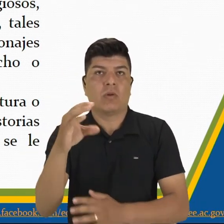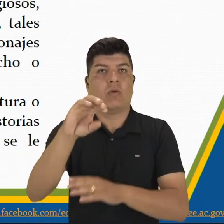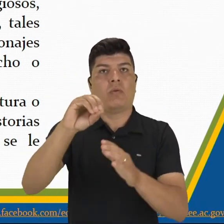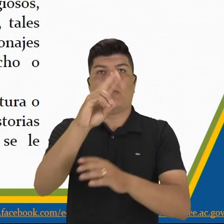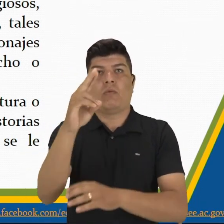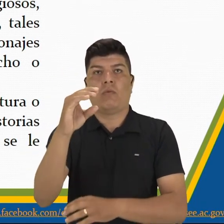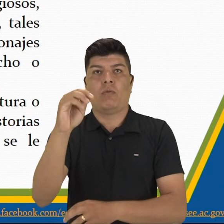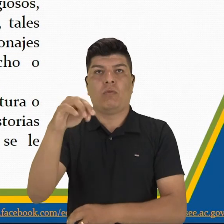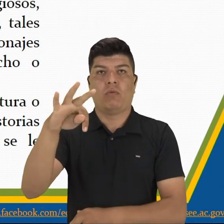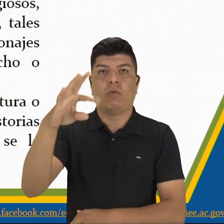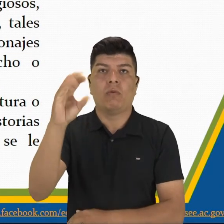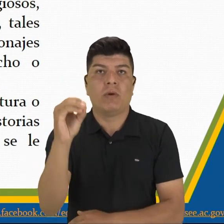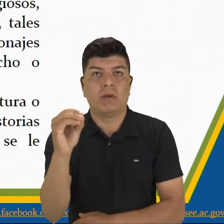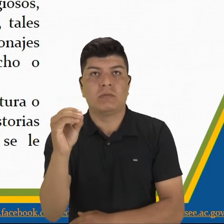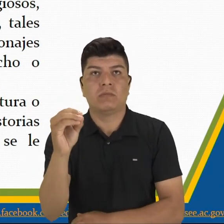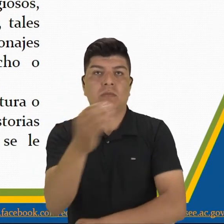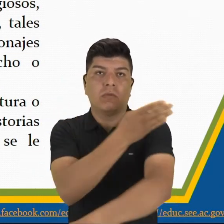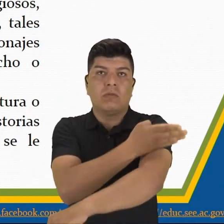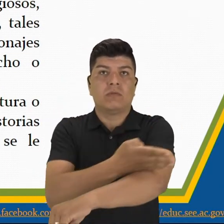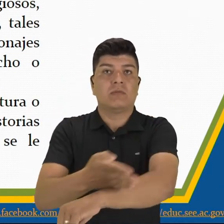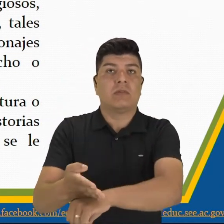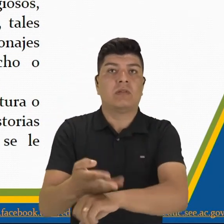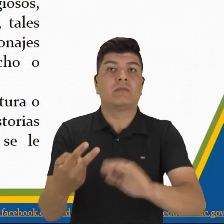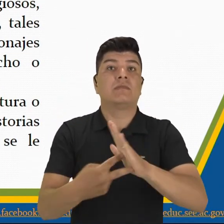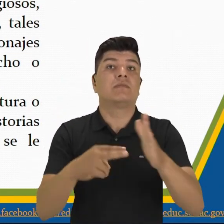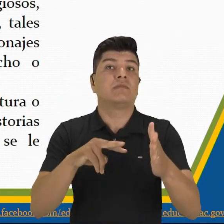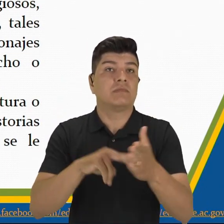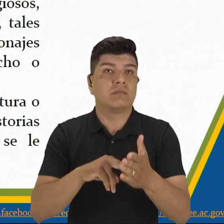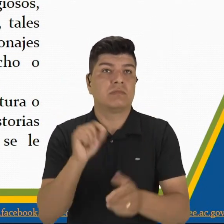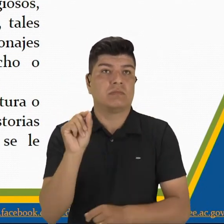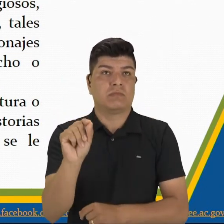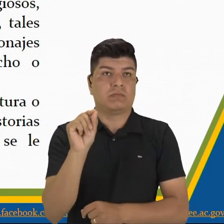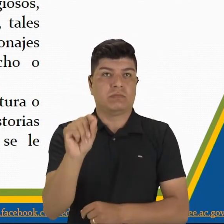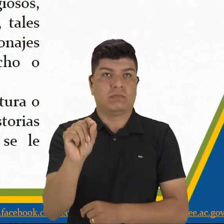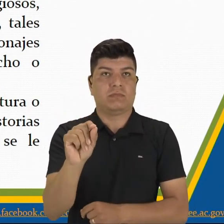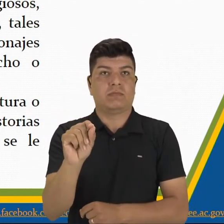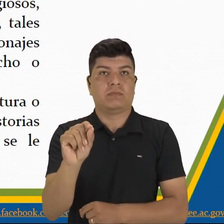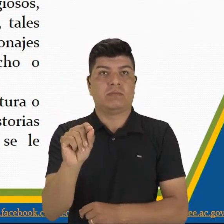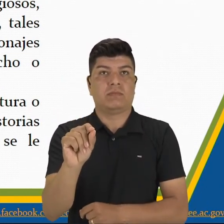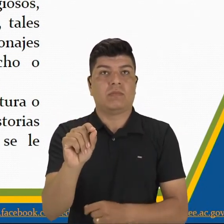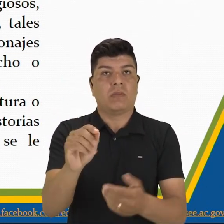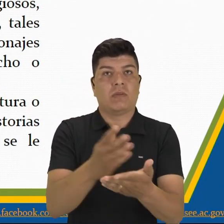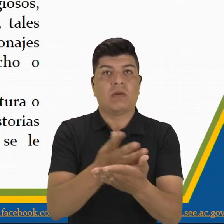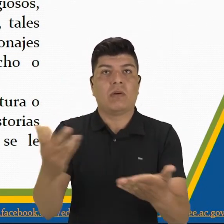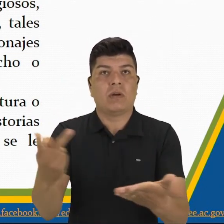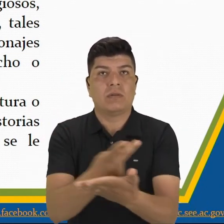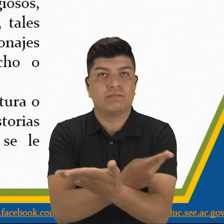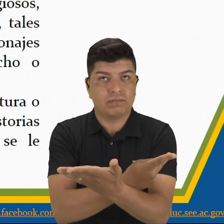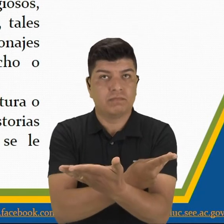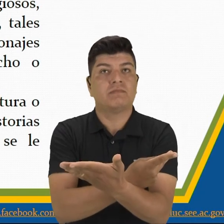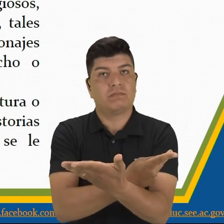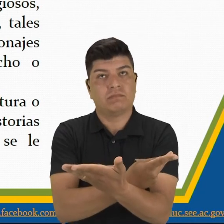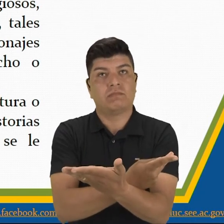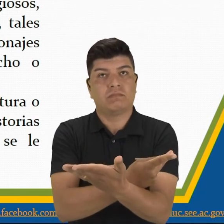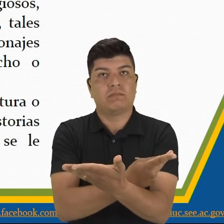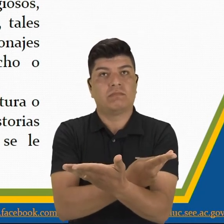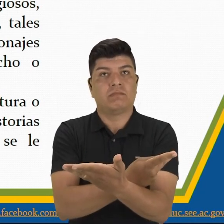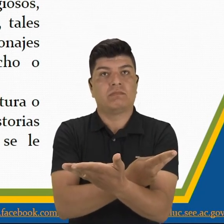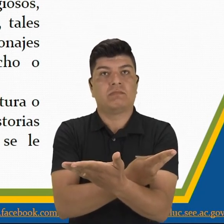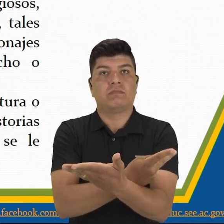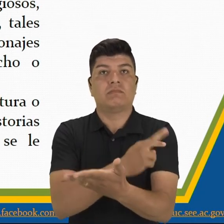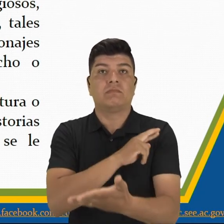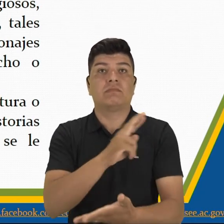relato tradicional que se refiere a unos acontecimientos prodigiosos,